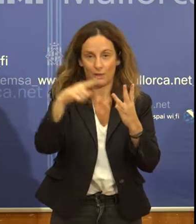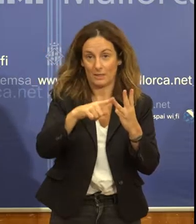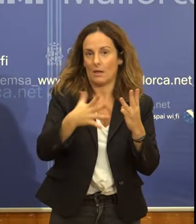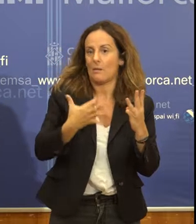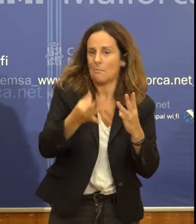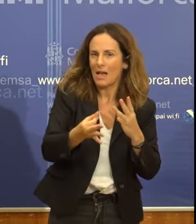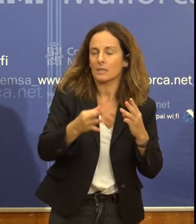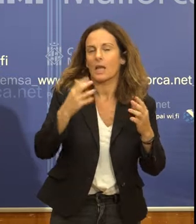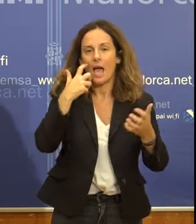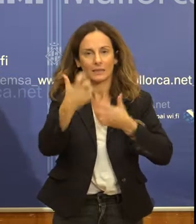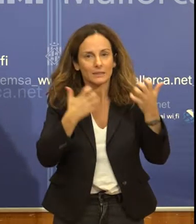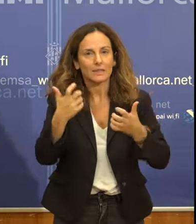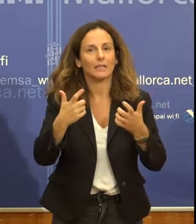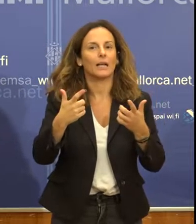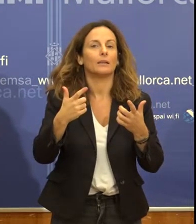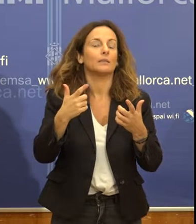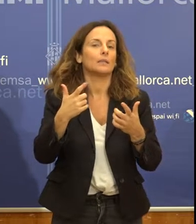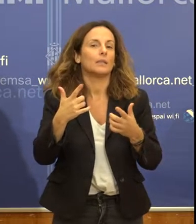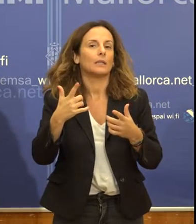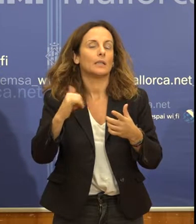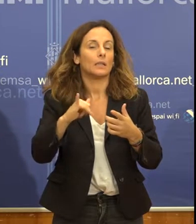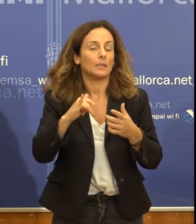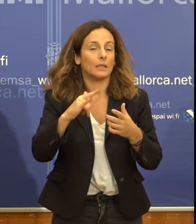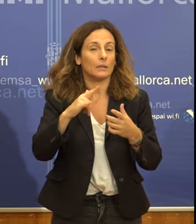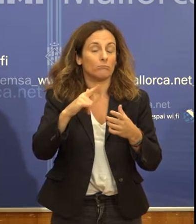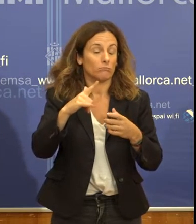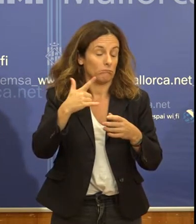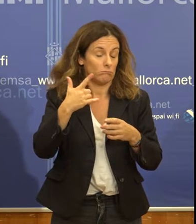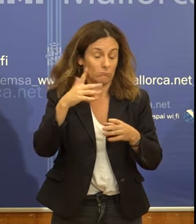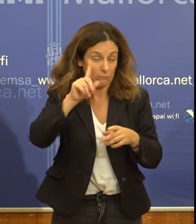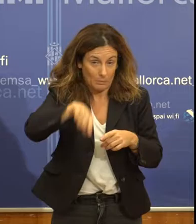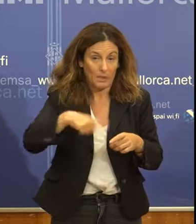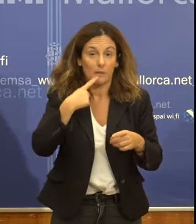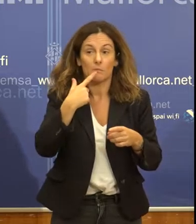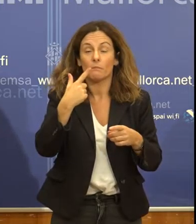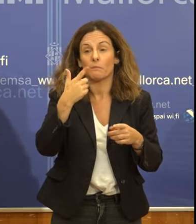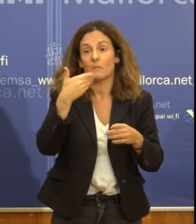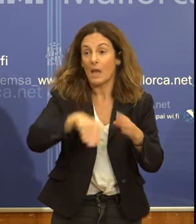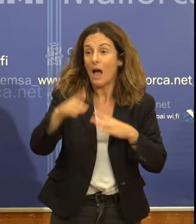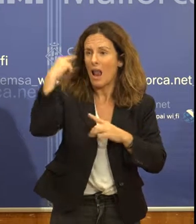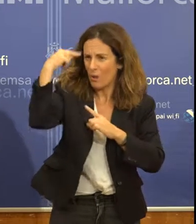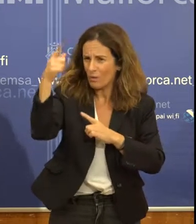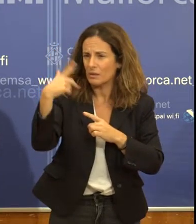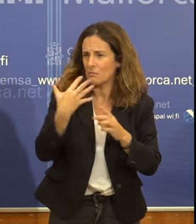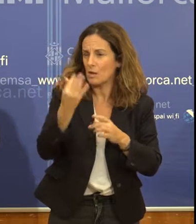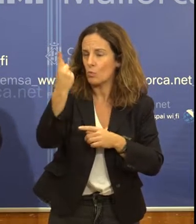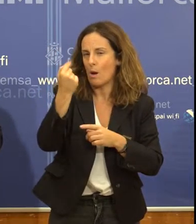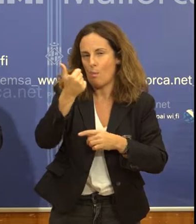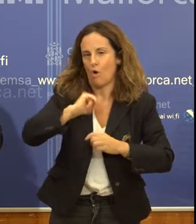en disseny de moda, complements i accessòries a Fitú, a l'ITB, com he dit, i també ho farem a Londres amb alguna petita sorpresa.